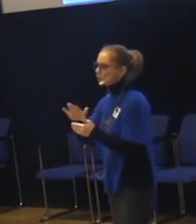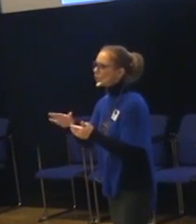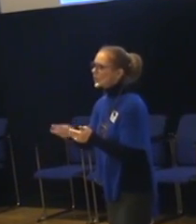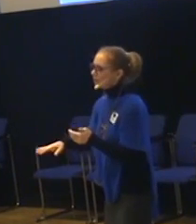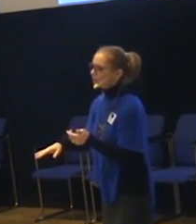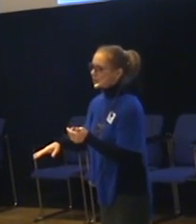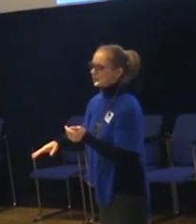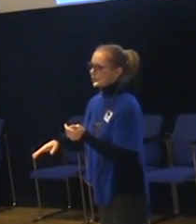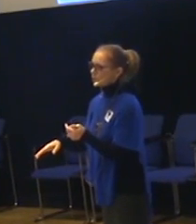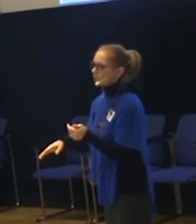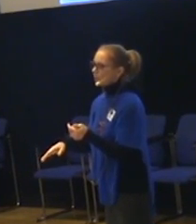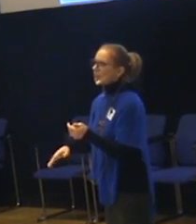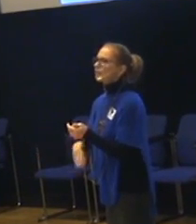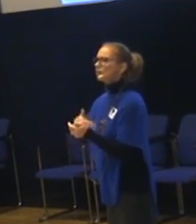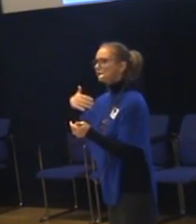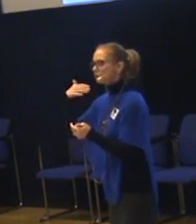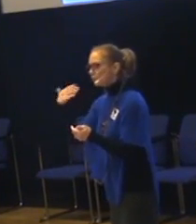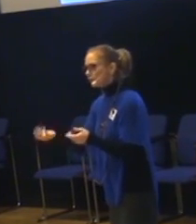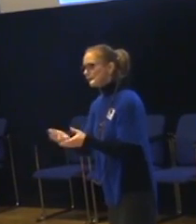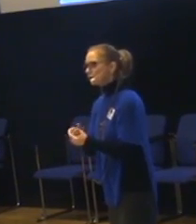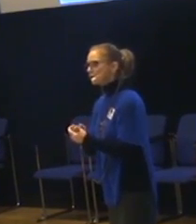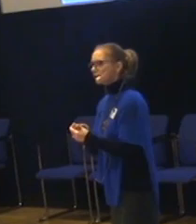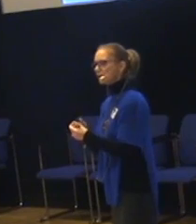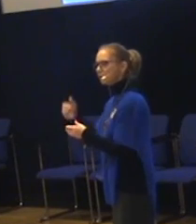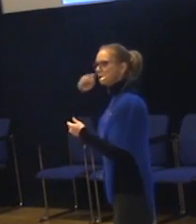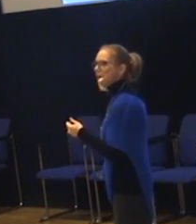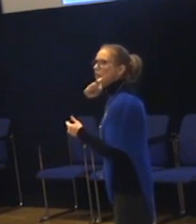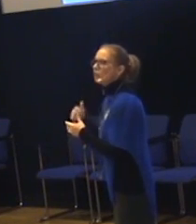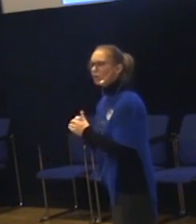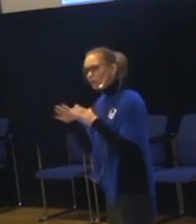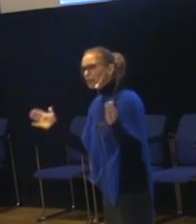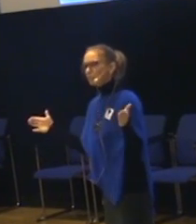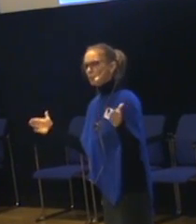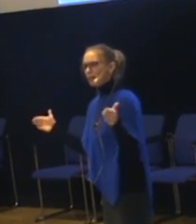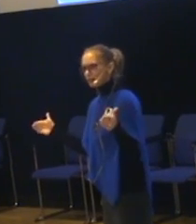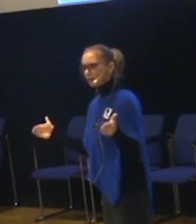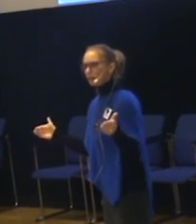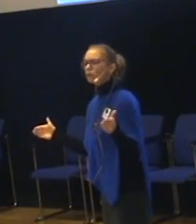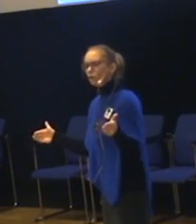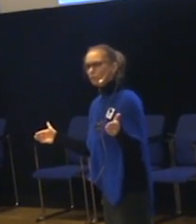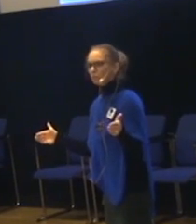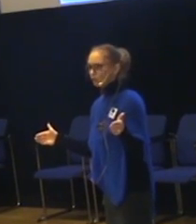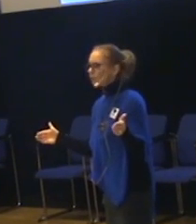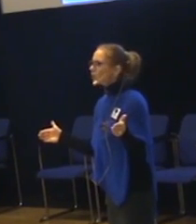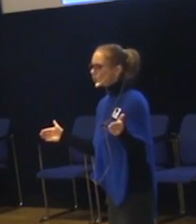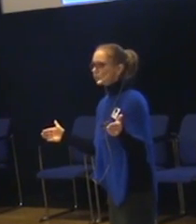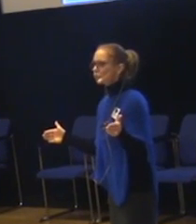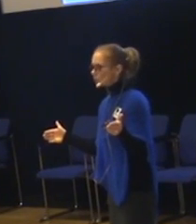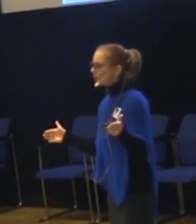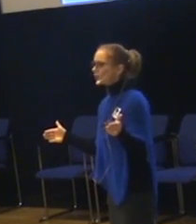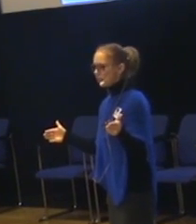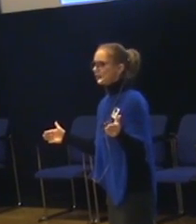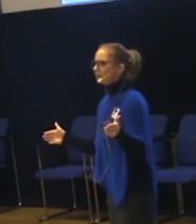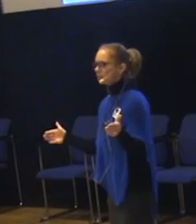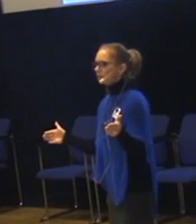Så absolut inte säger jag. Sen har jag träffat på föräldrar som säger så här. Men jag vill att mitt barn lär sig äta allt. Ja, men gör det lugnt